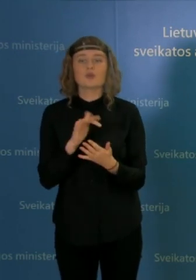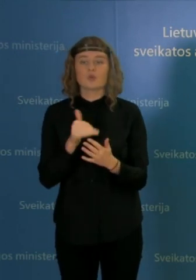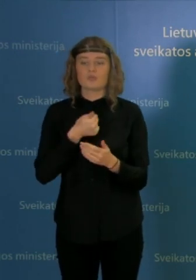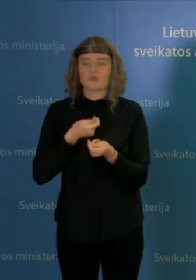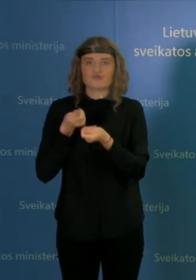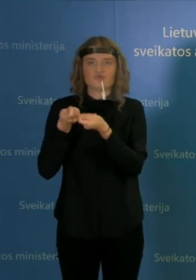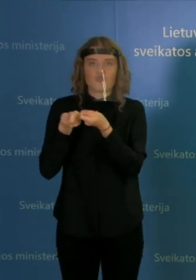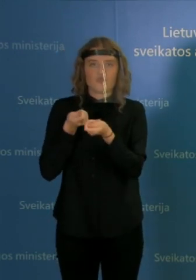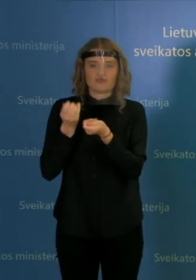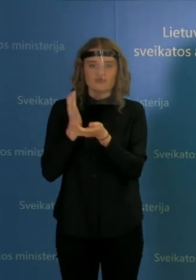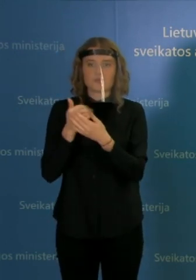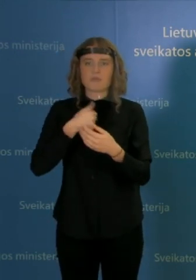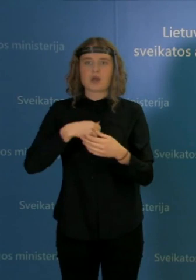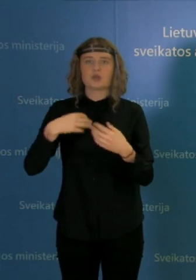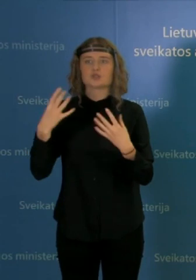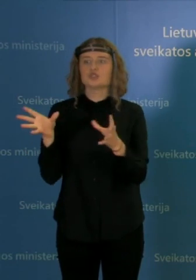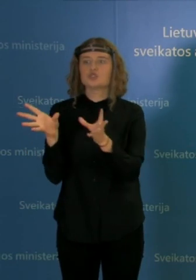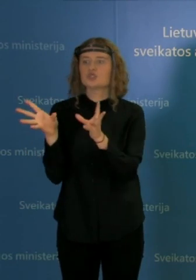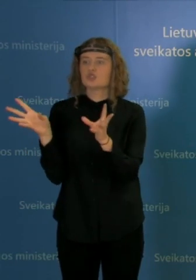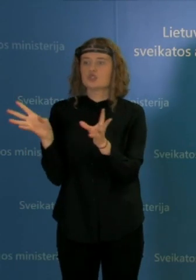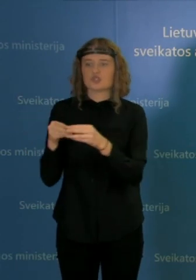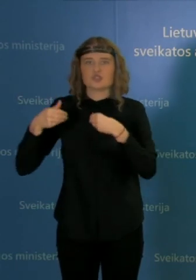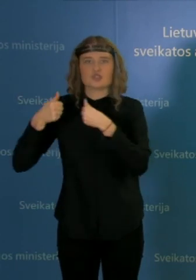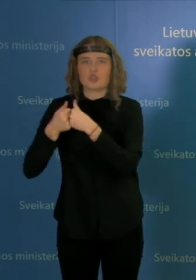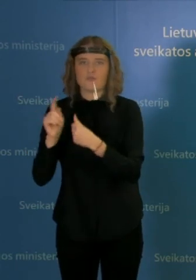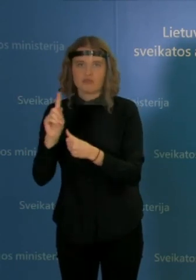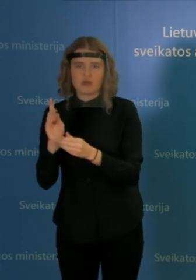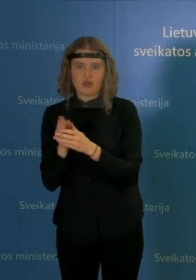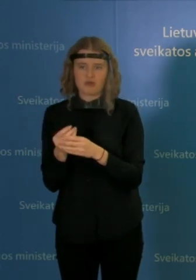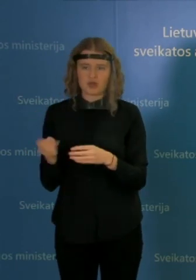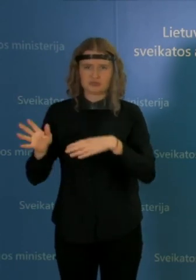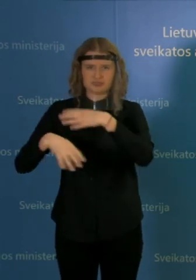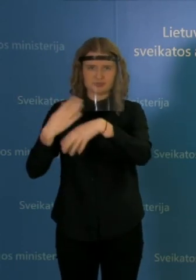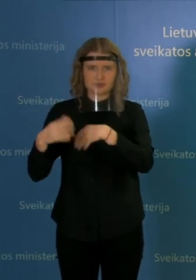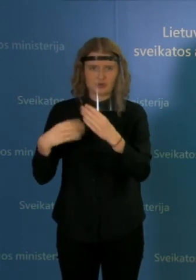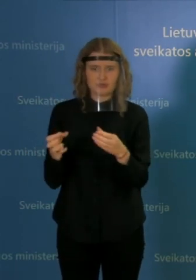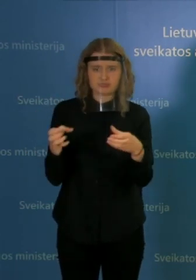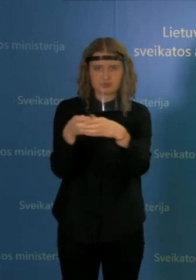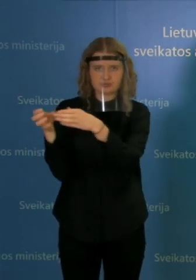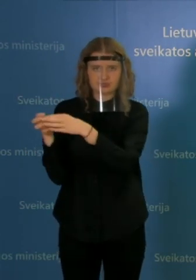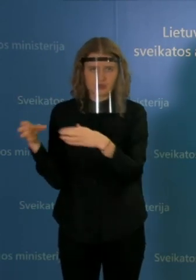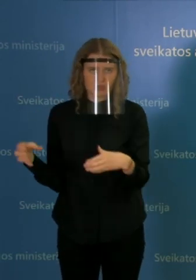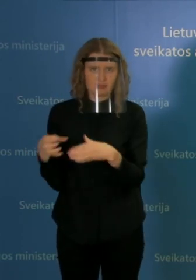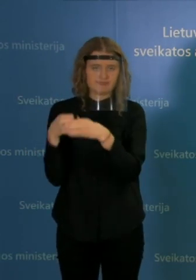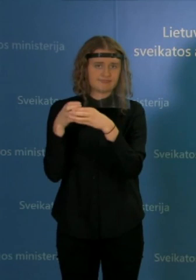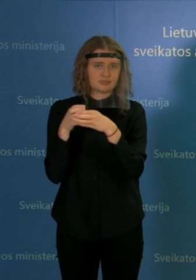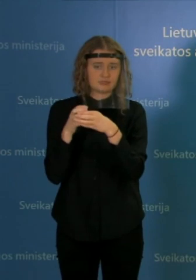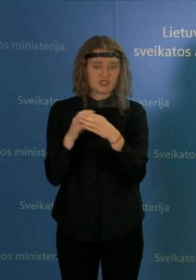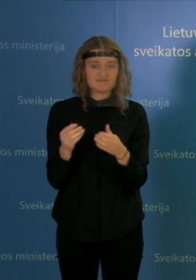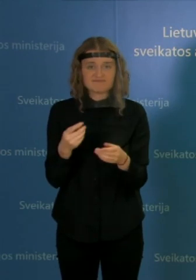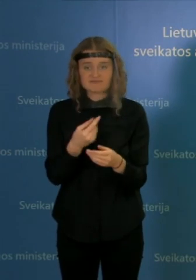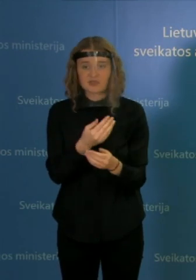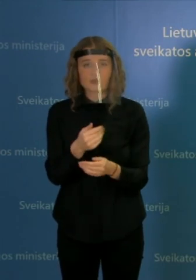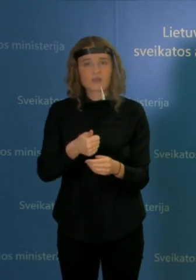organizuojami žmonėm, kurie nėra šeimos nariai. Tai tikrai raginčiau, na, pirmiausia, gal ne tik viešbučius, bet ir pačių